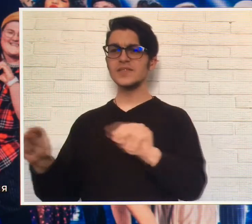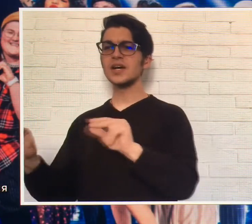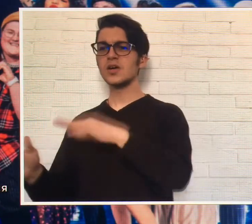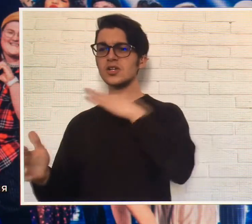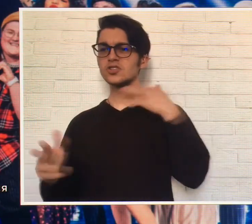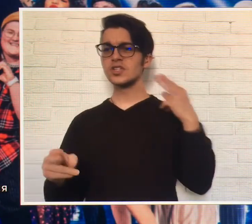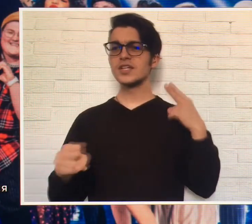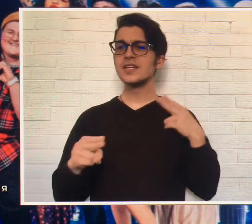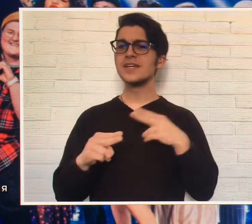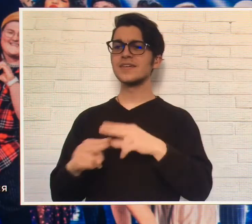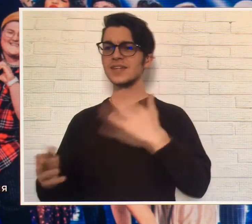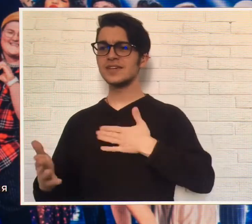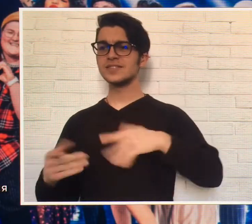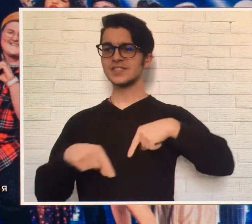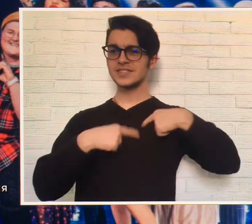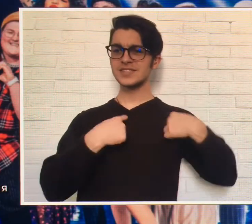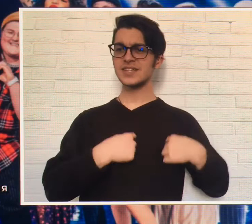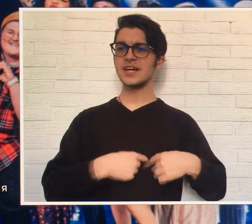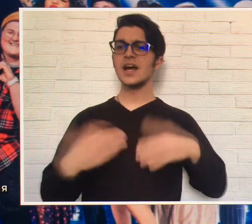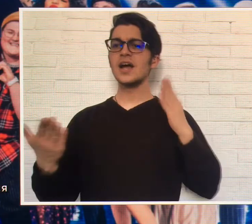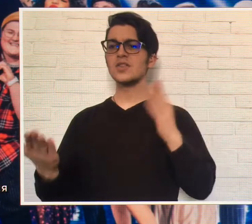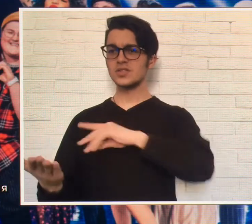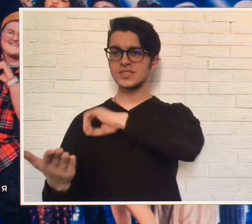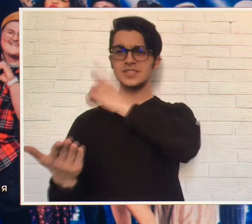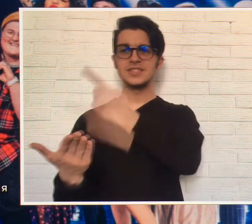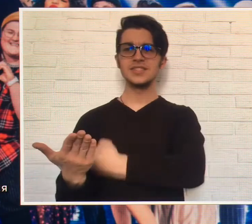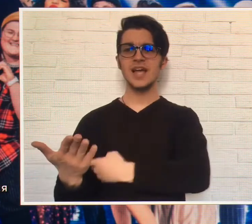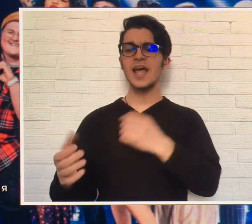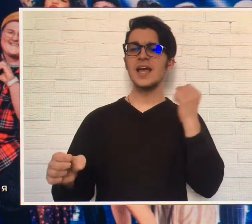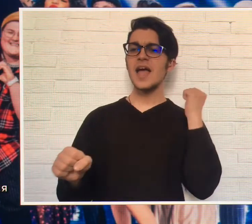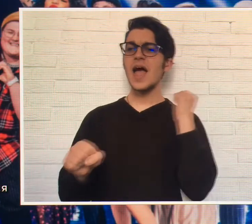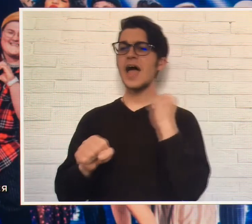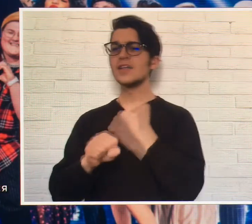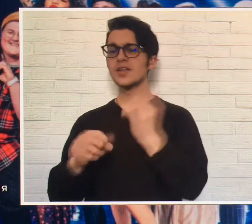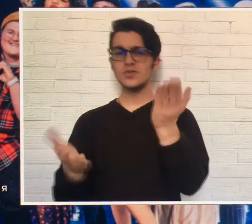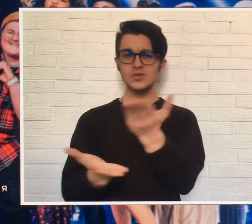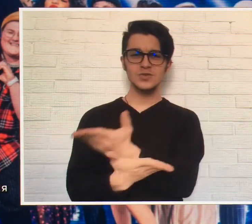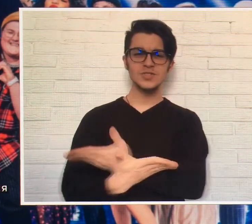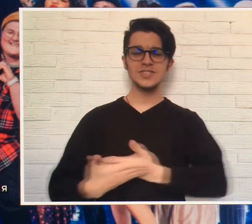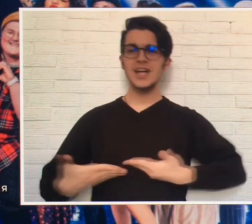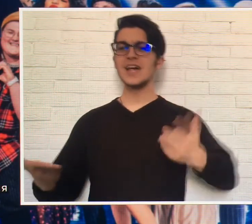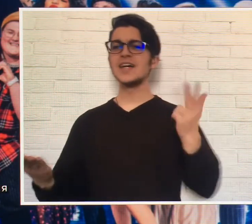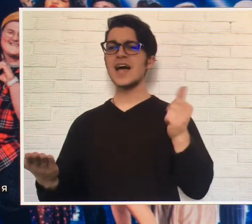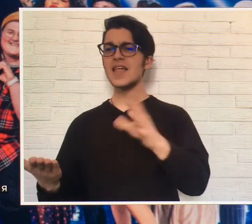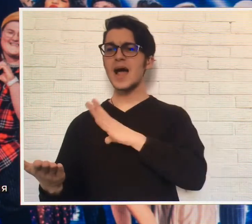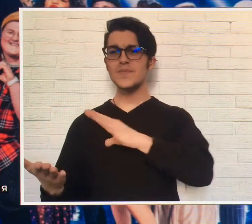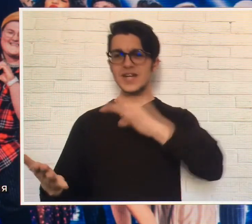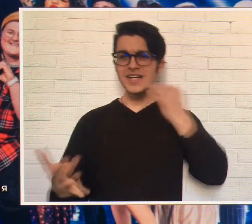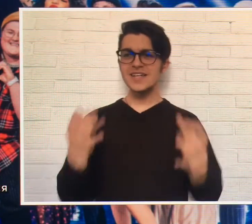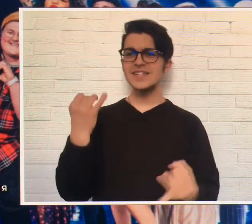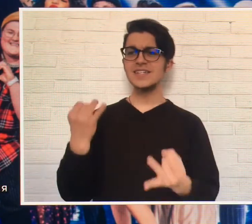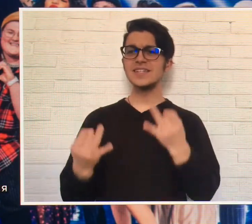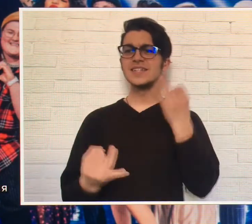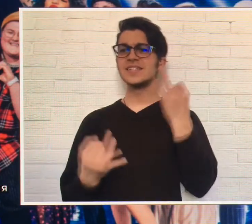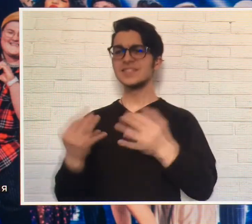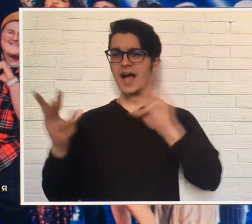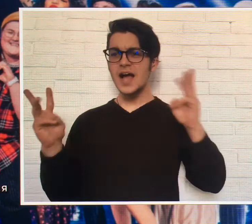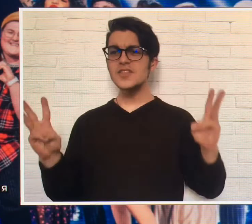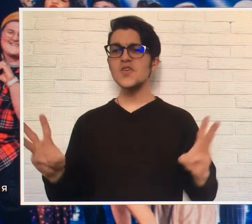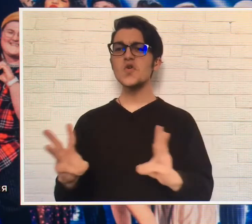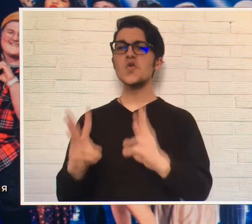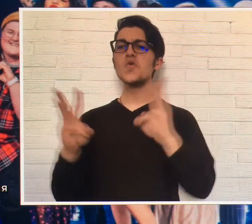реально счастливым Куча ножей В наших сердцах Только сильней Делают нас Да были